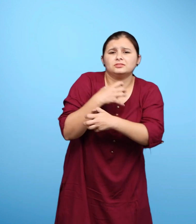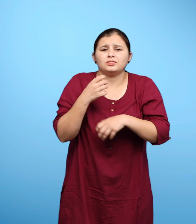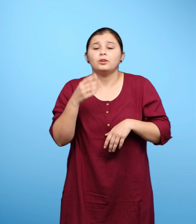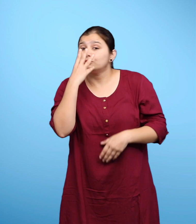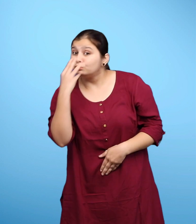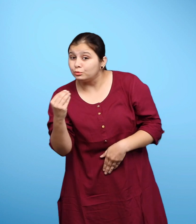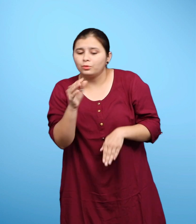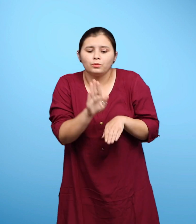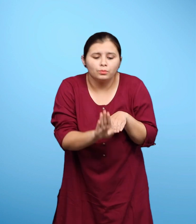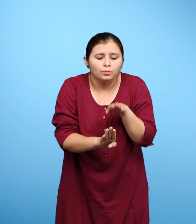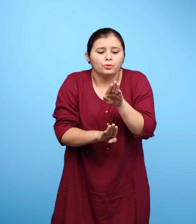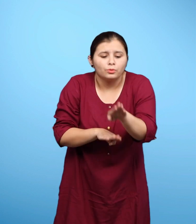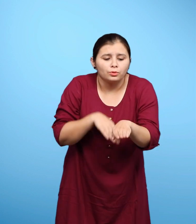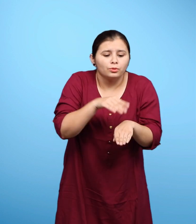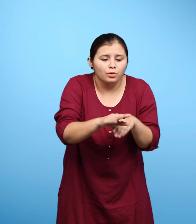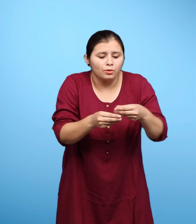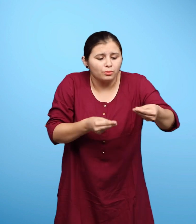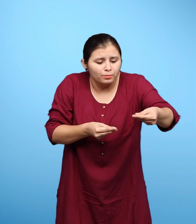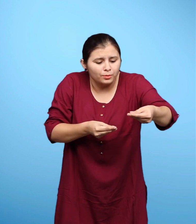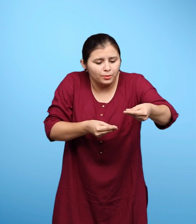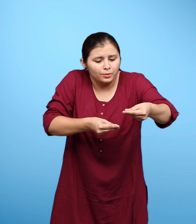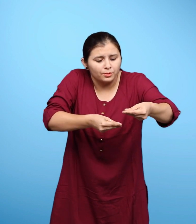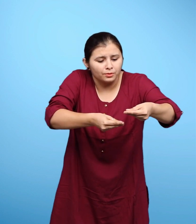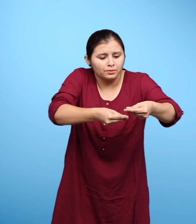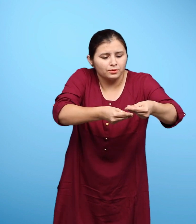सियार गधे के पास धीरे धीरे आया